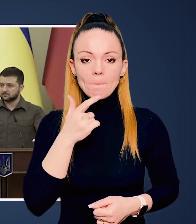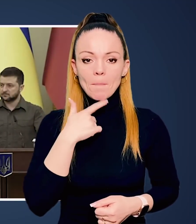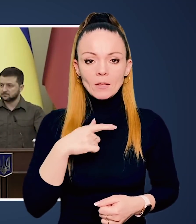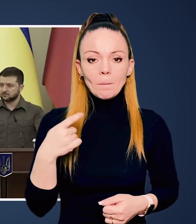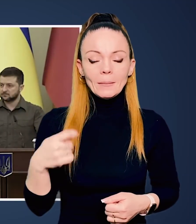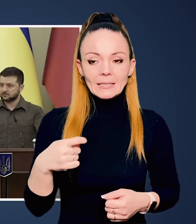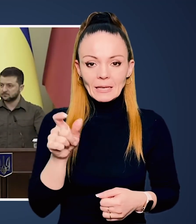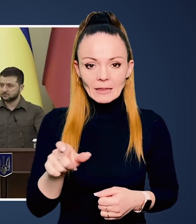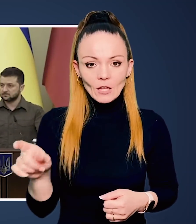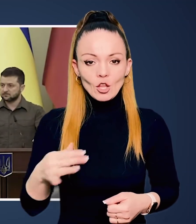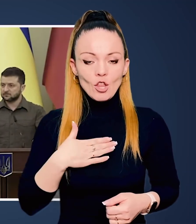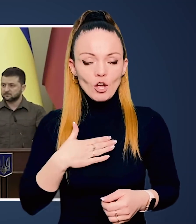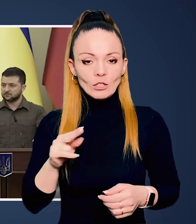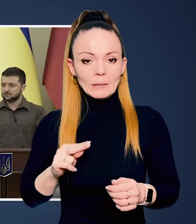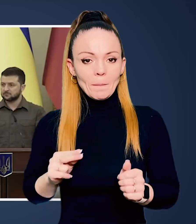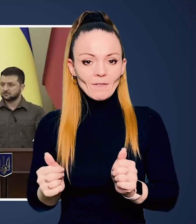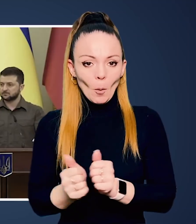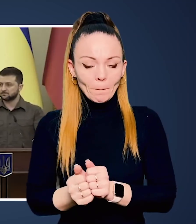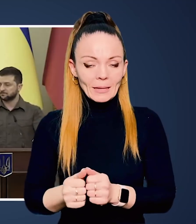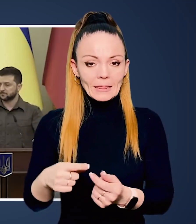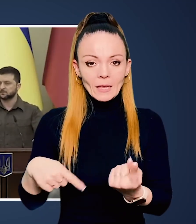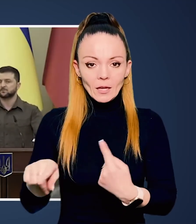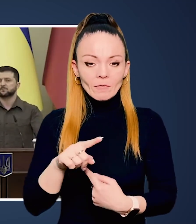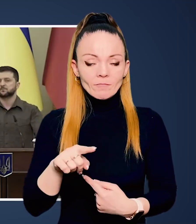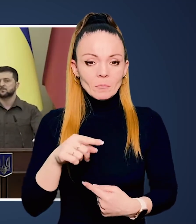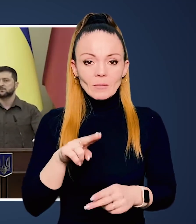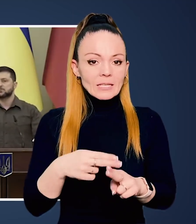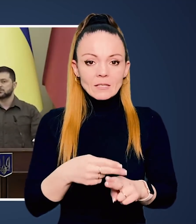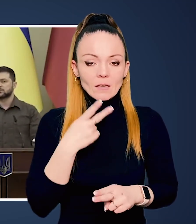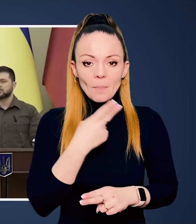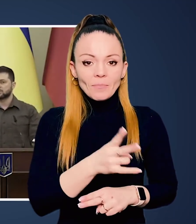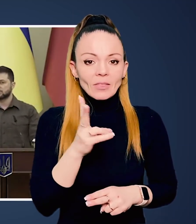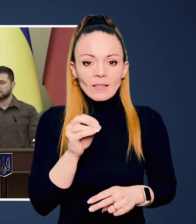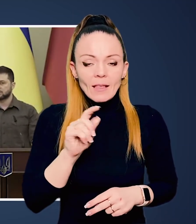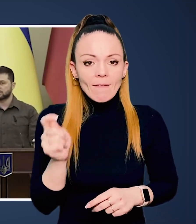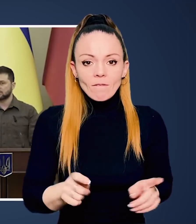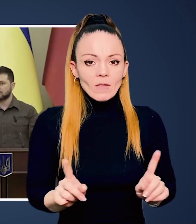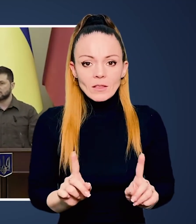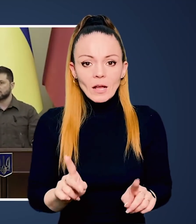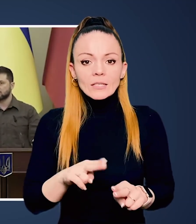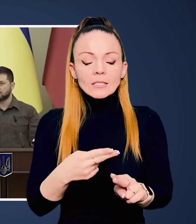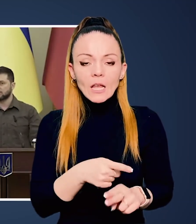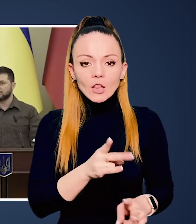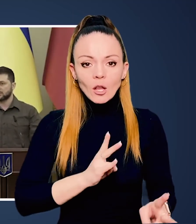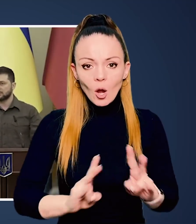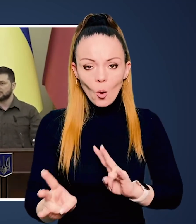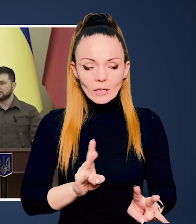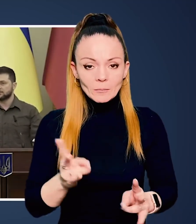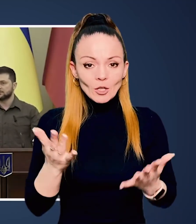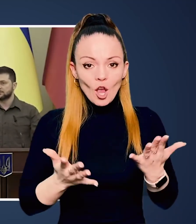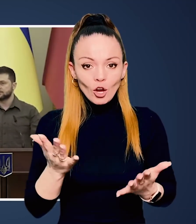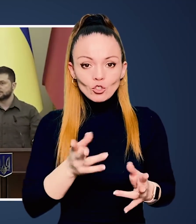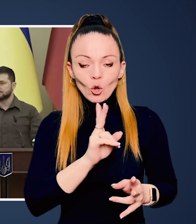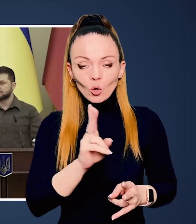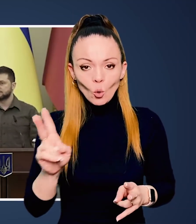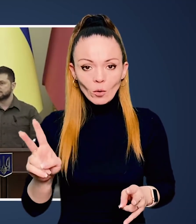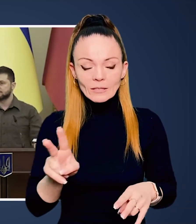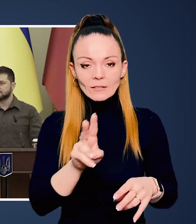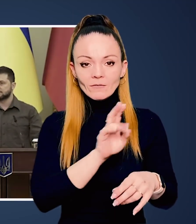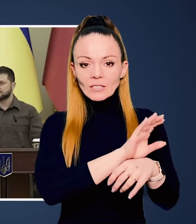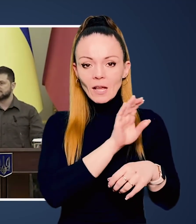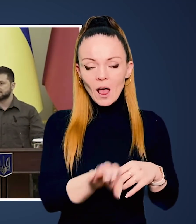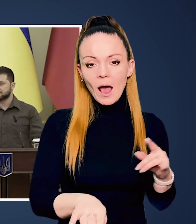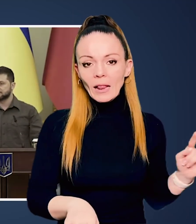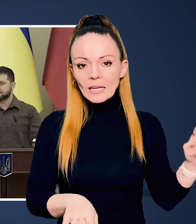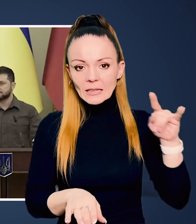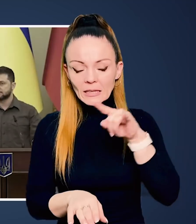Зеленському і панам президентам, і до наших співробітників, це не війна, це тероризм. Якщо хтось висилає